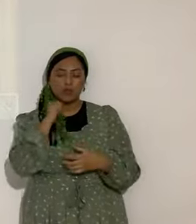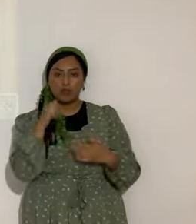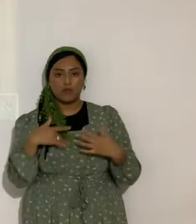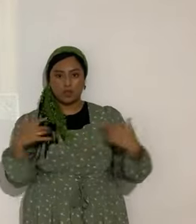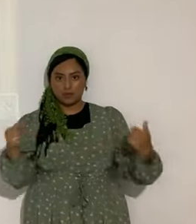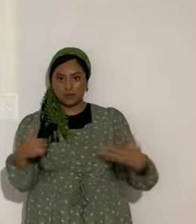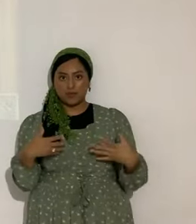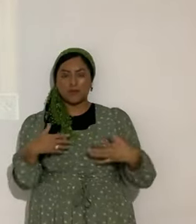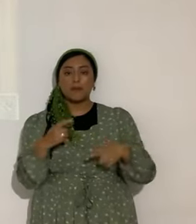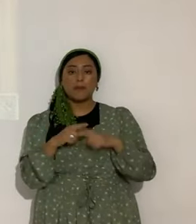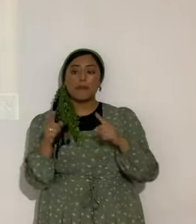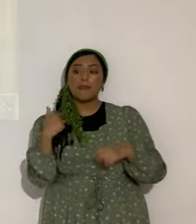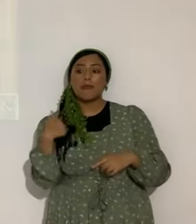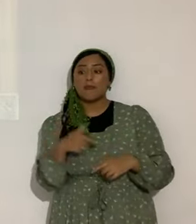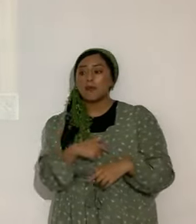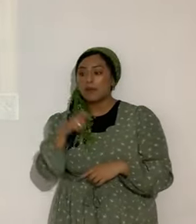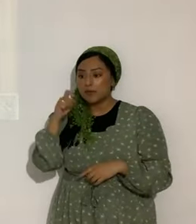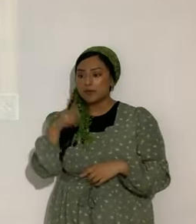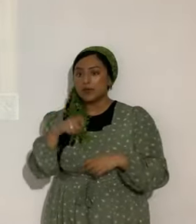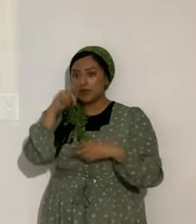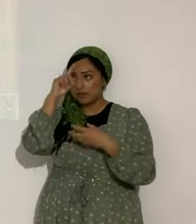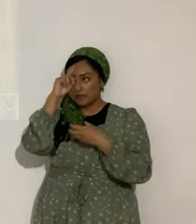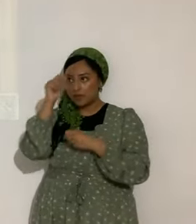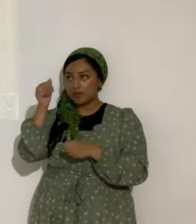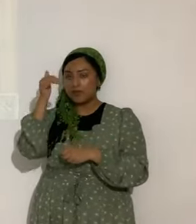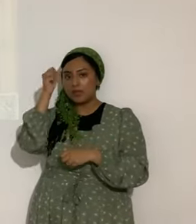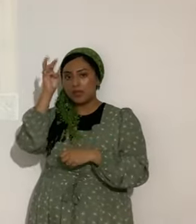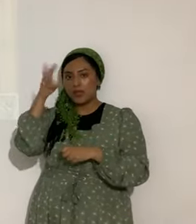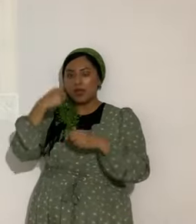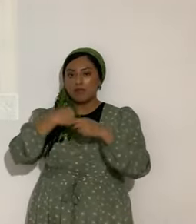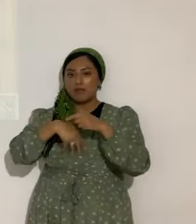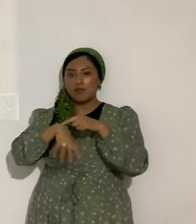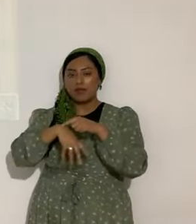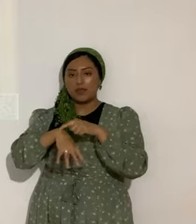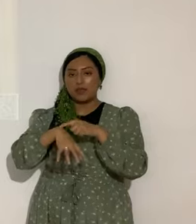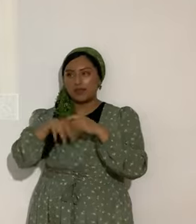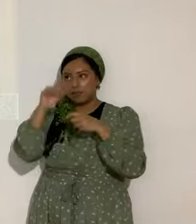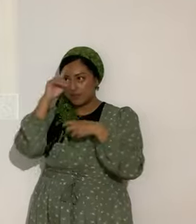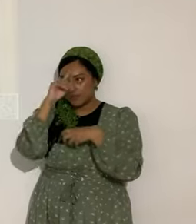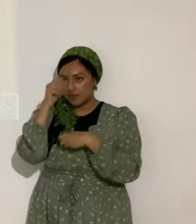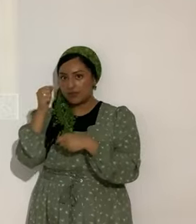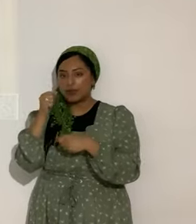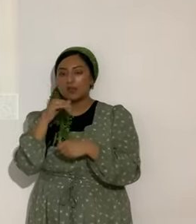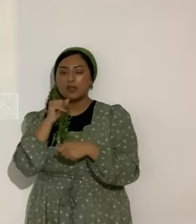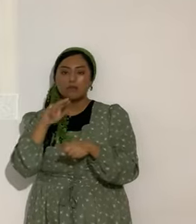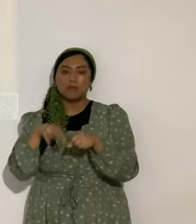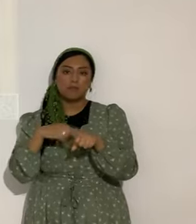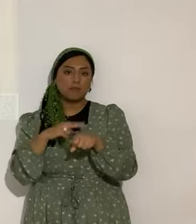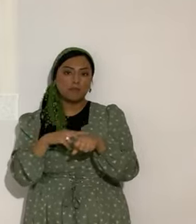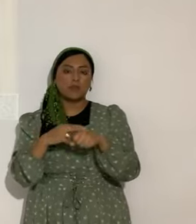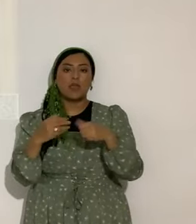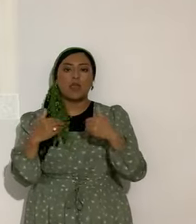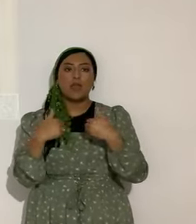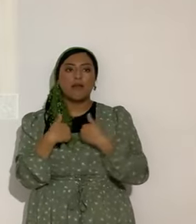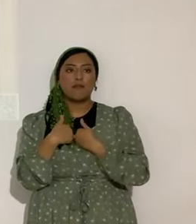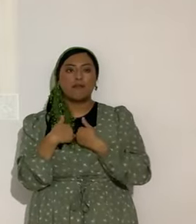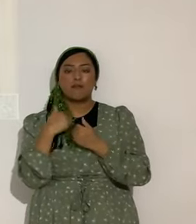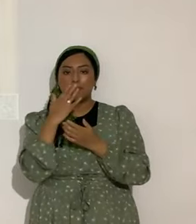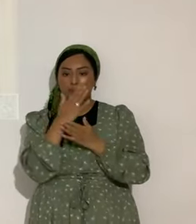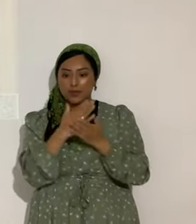Pero tenemos que tomarnos de los hip-sip de Yahshua Mashiach y no soltarnos. Es normal tener un poquito de